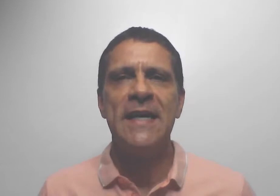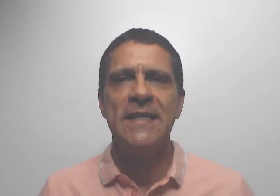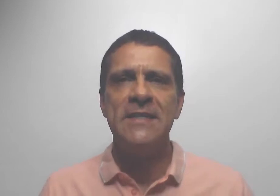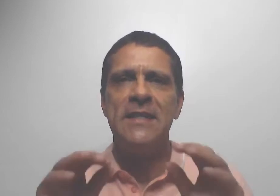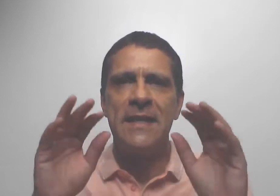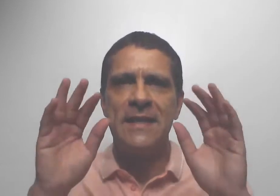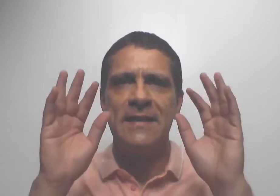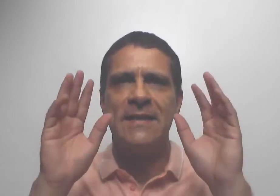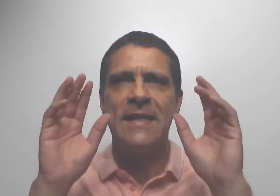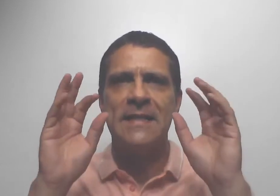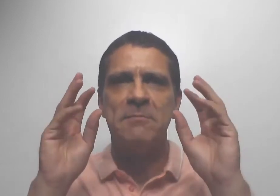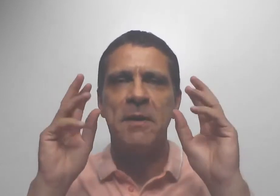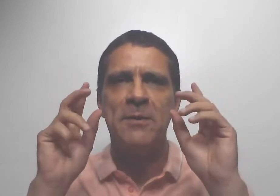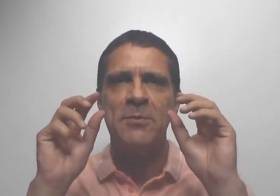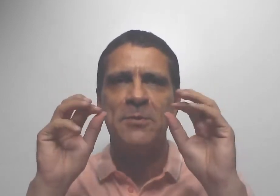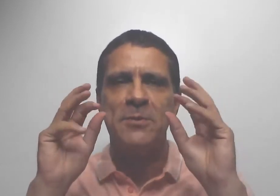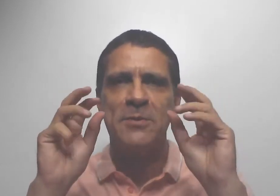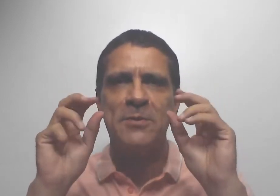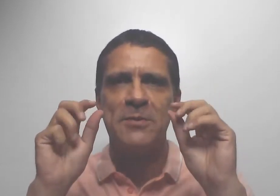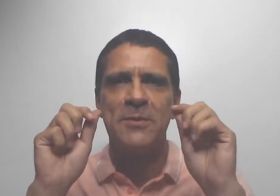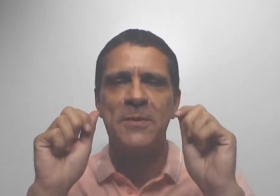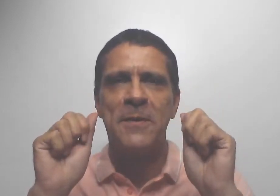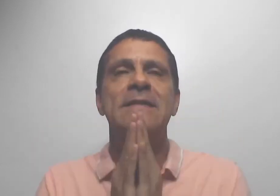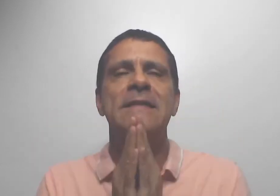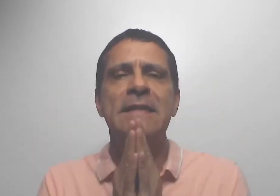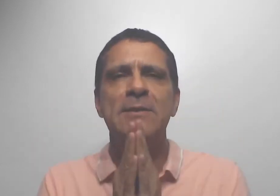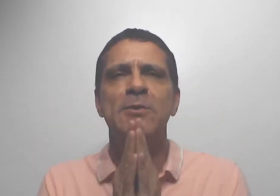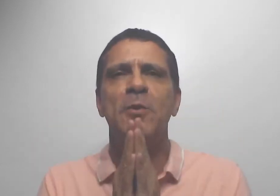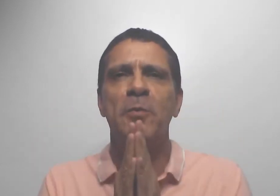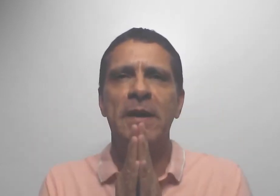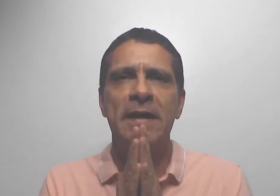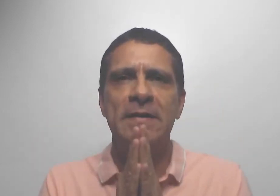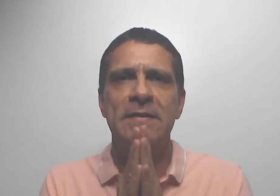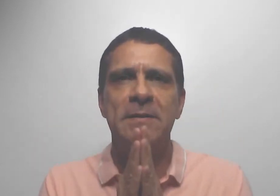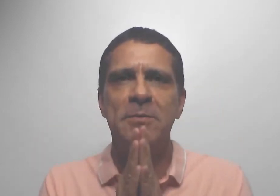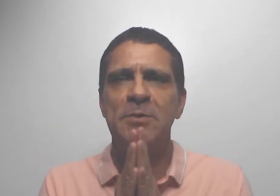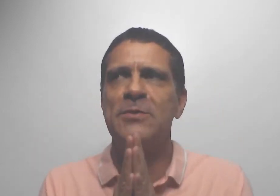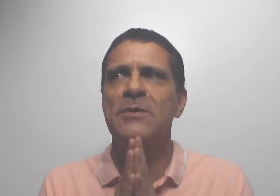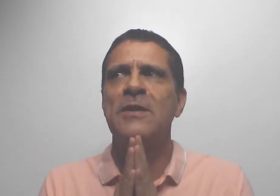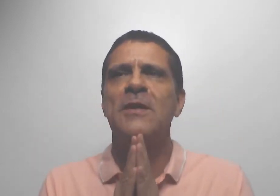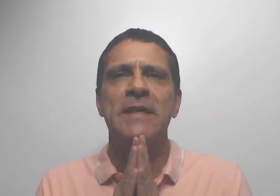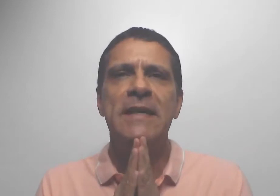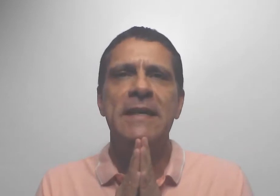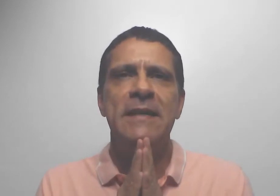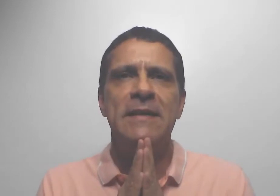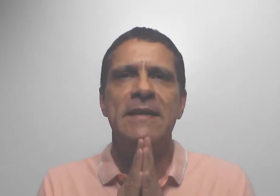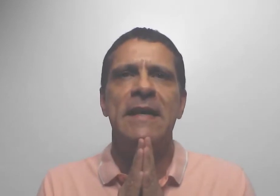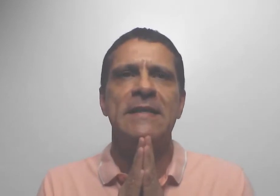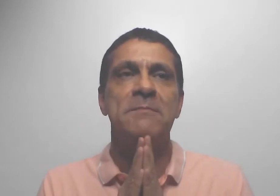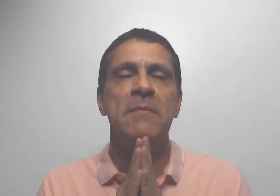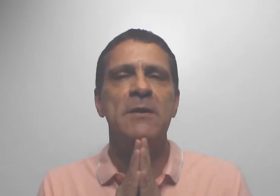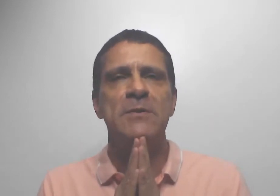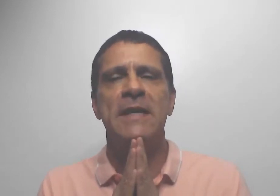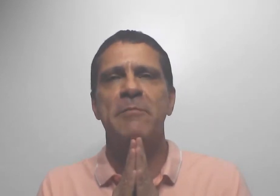energia das mãos e se soubéssemos o que as mãos